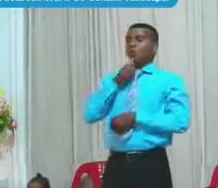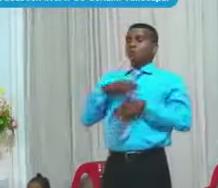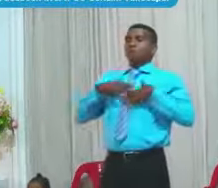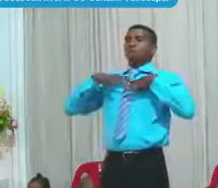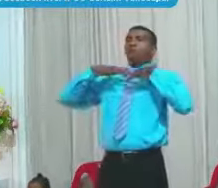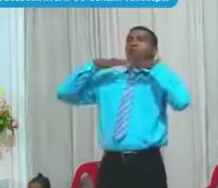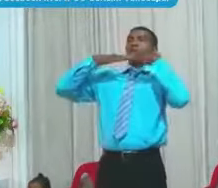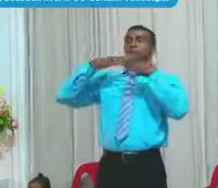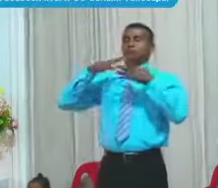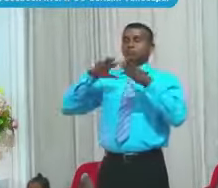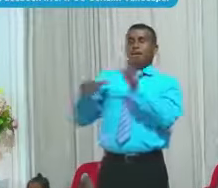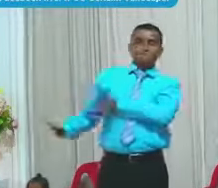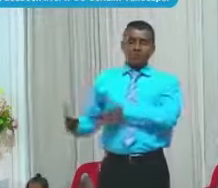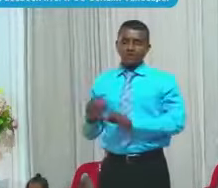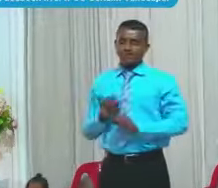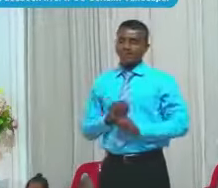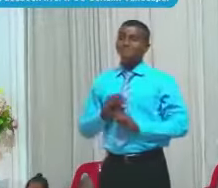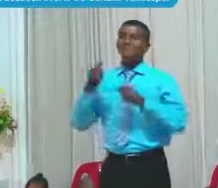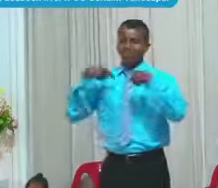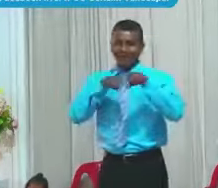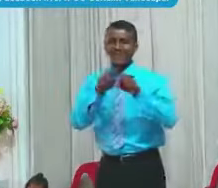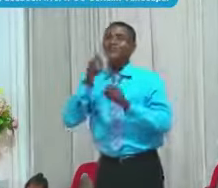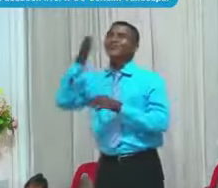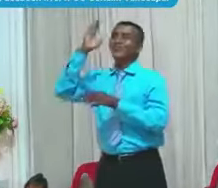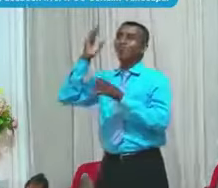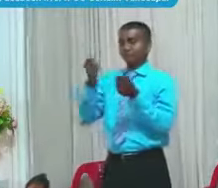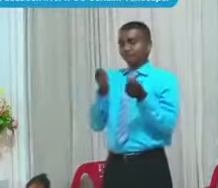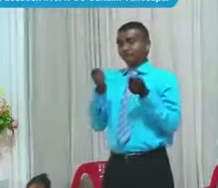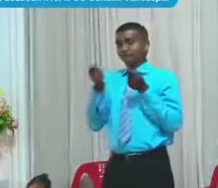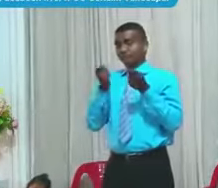Así que Dios Mantiene todo Bajo control